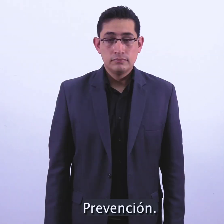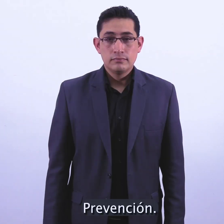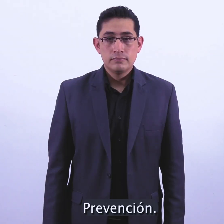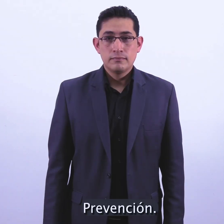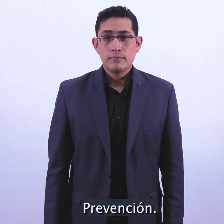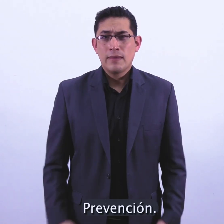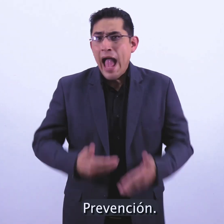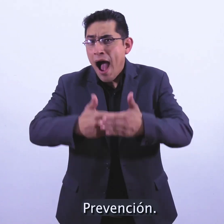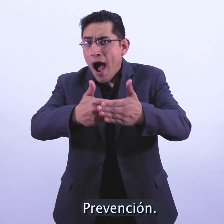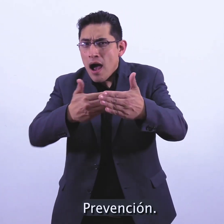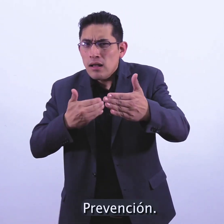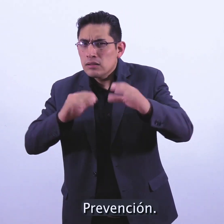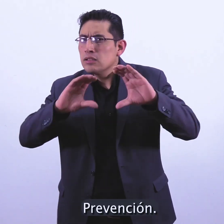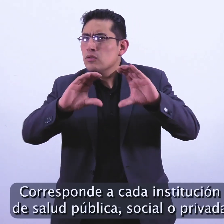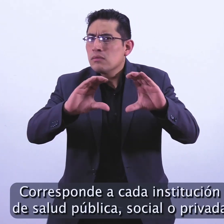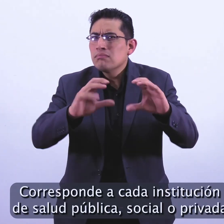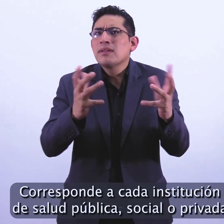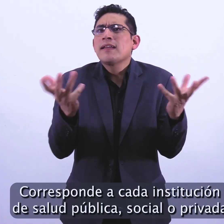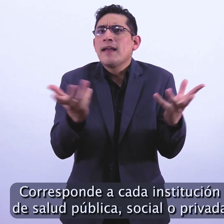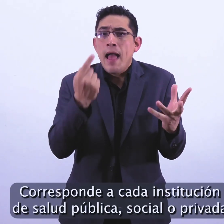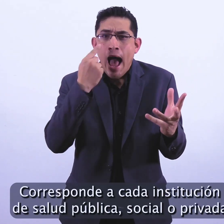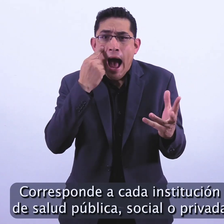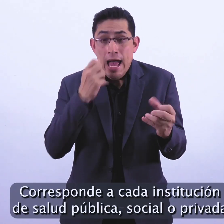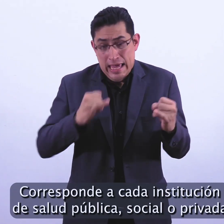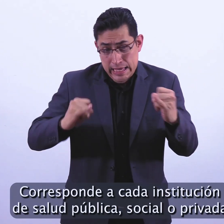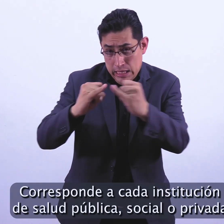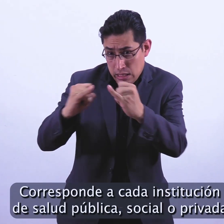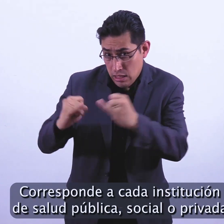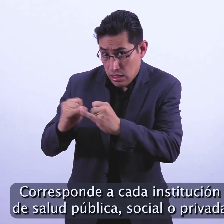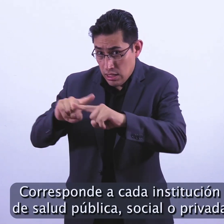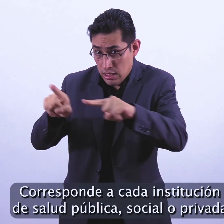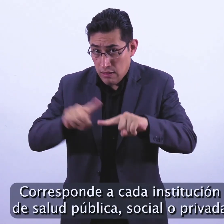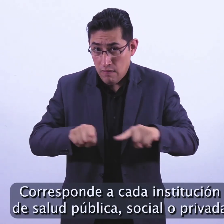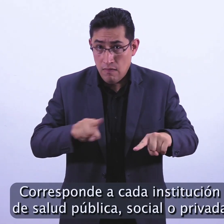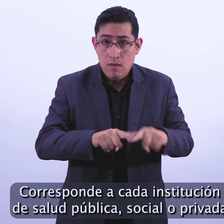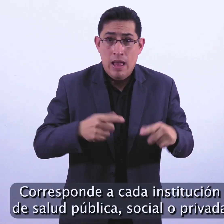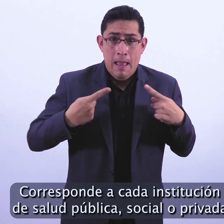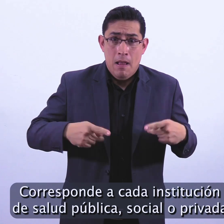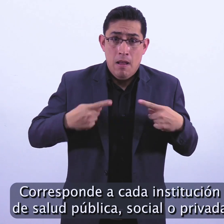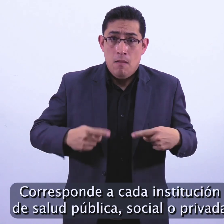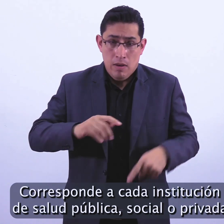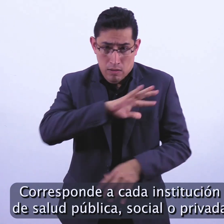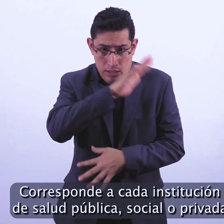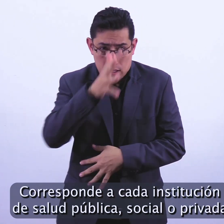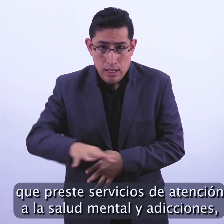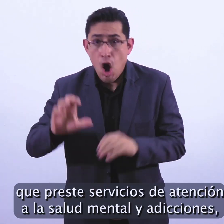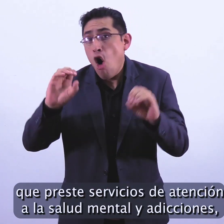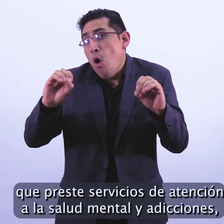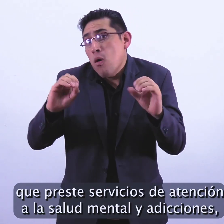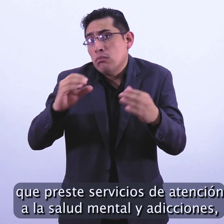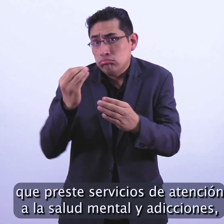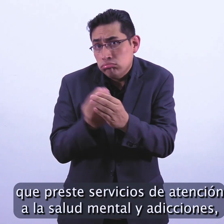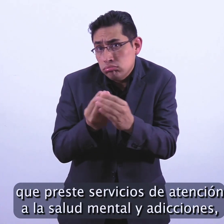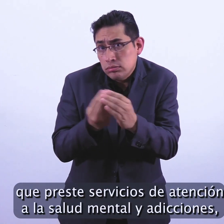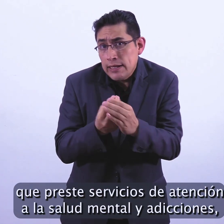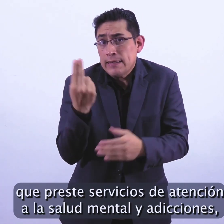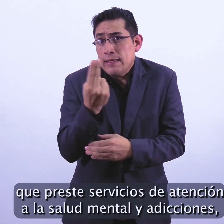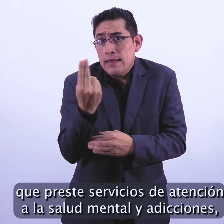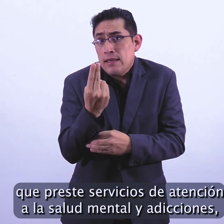Prevención Corresponde a cada institución de salud pública, social o privada que preste servicios de atención a la